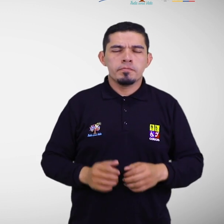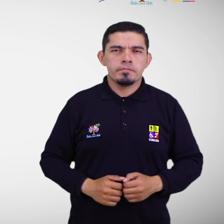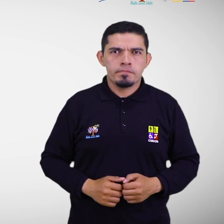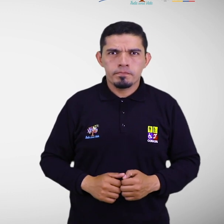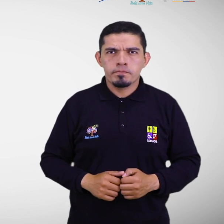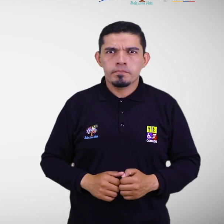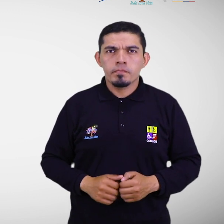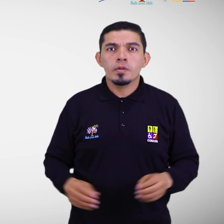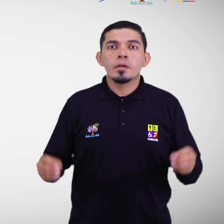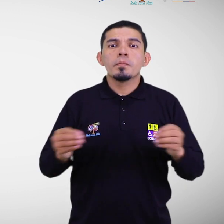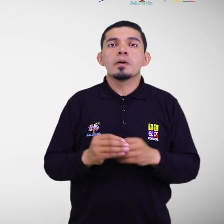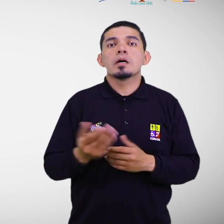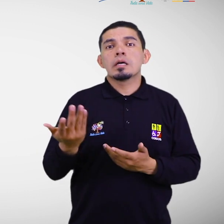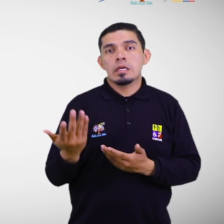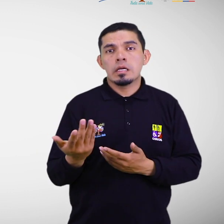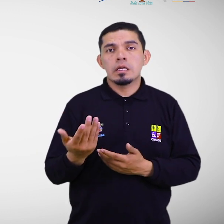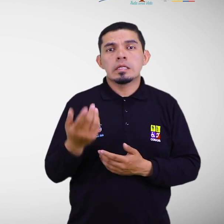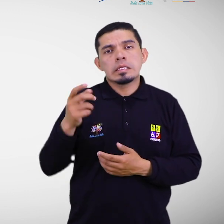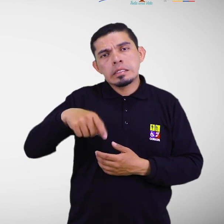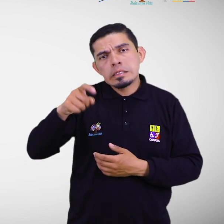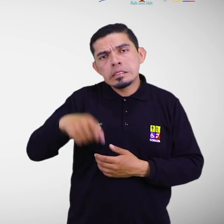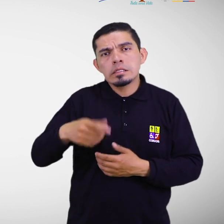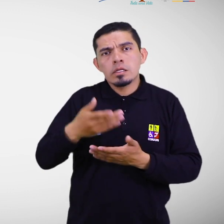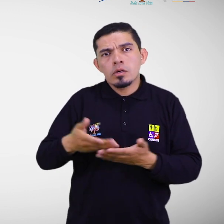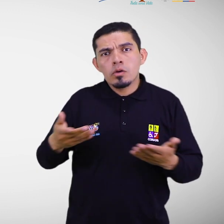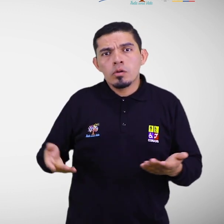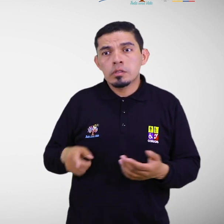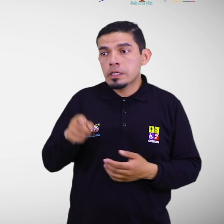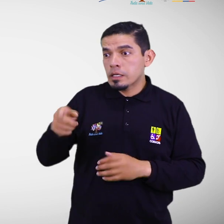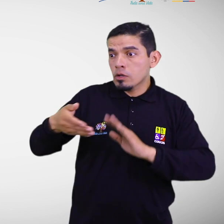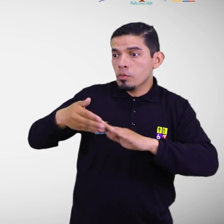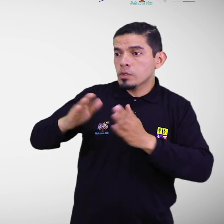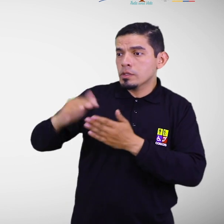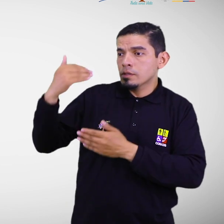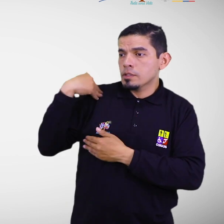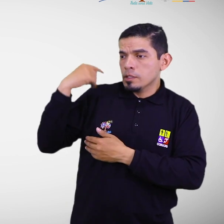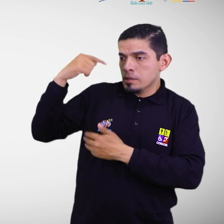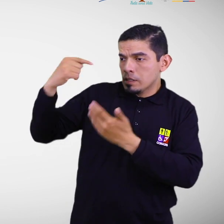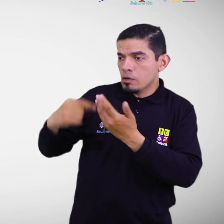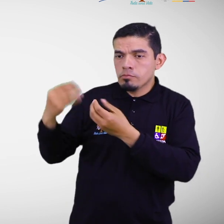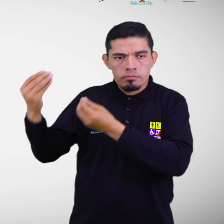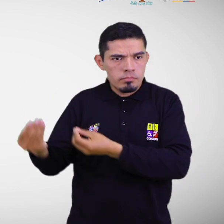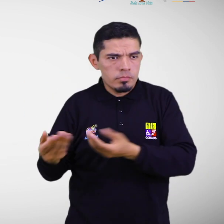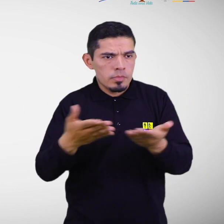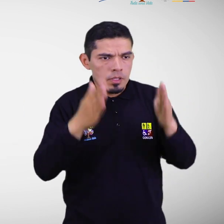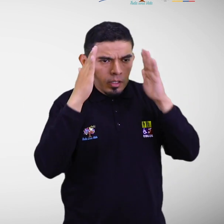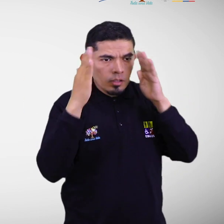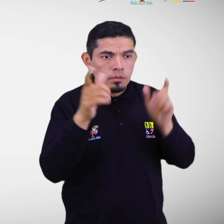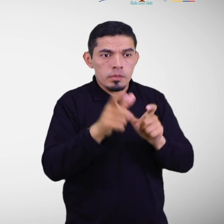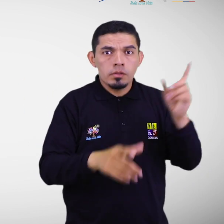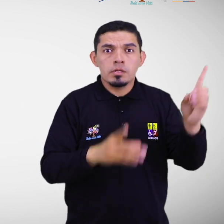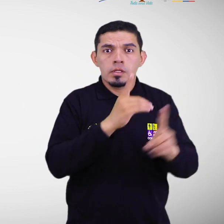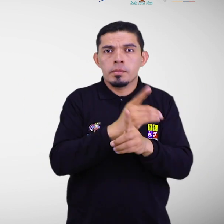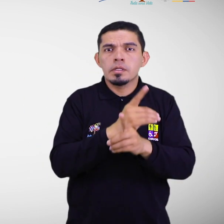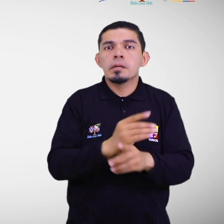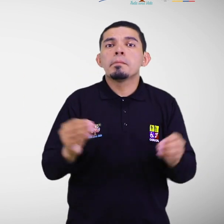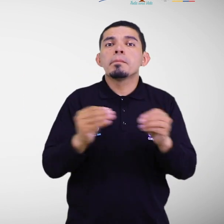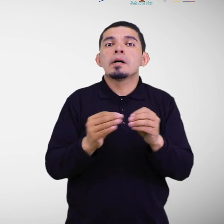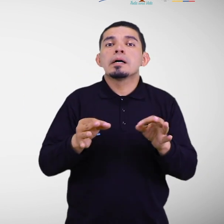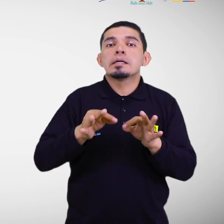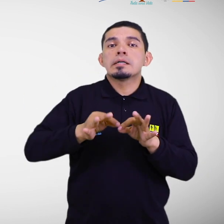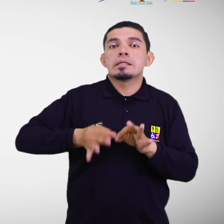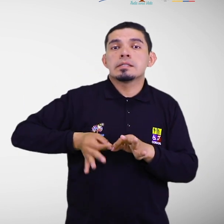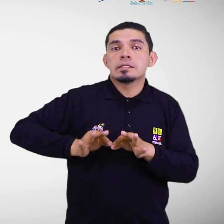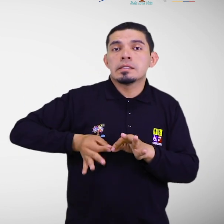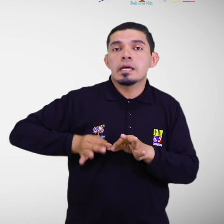Identificación de recursos útiles en la comunidad en atención a las personas con discapacidad. Intérpretes de lengua de señas.